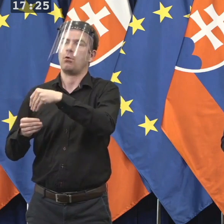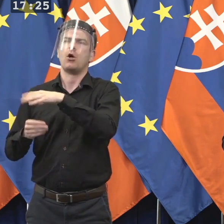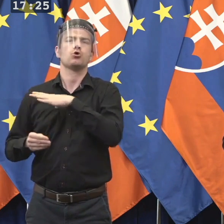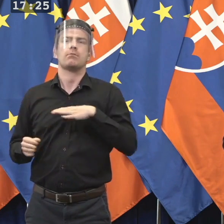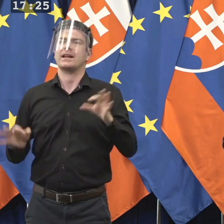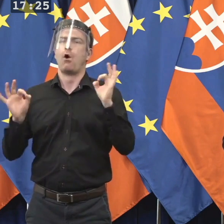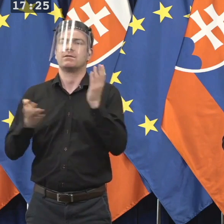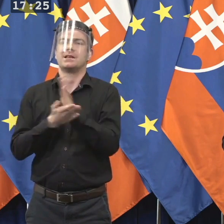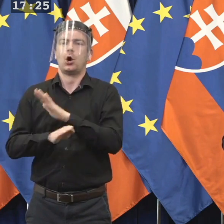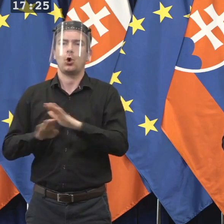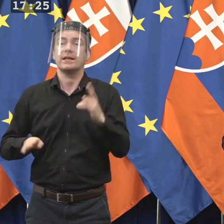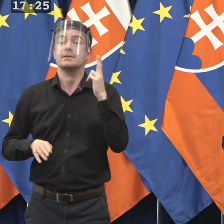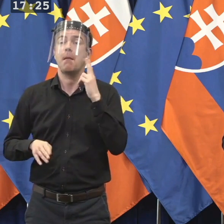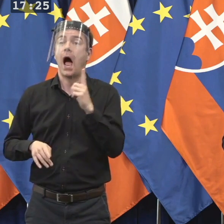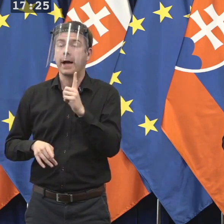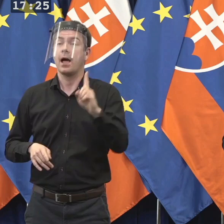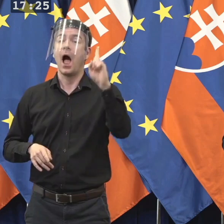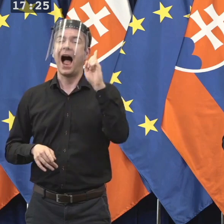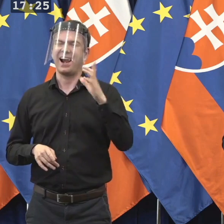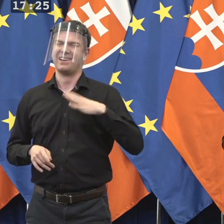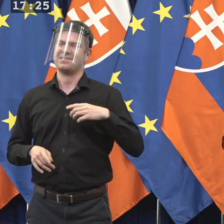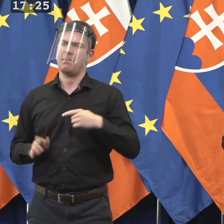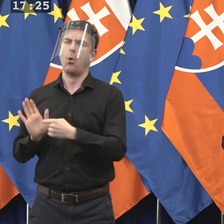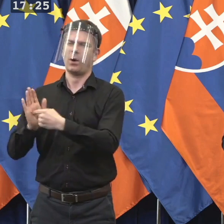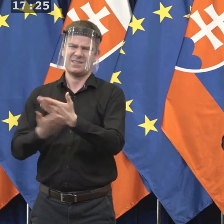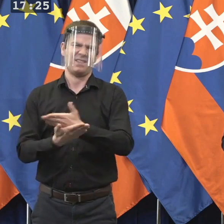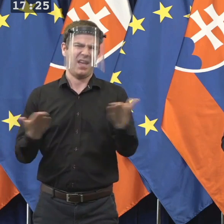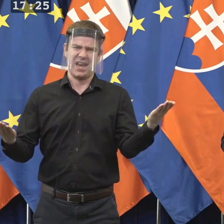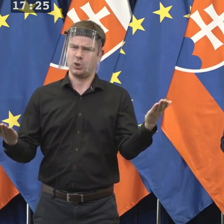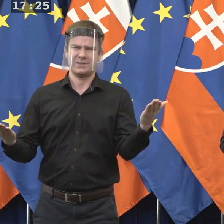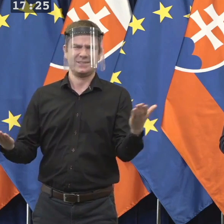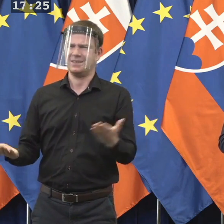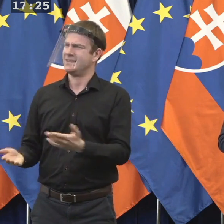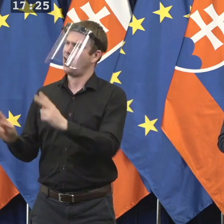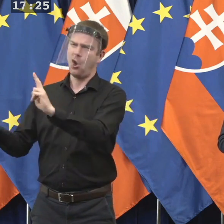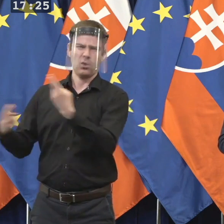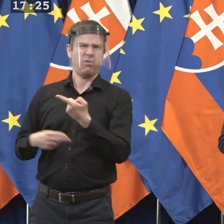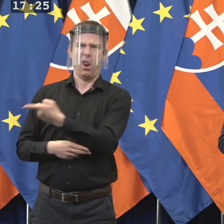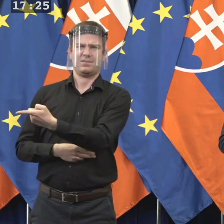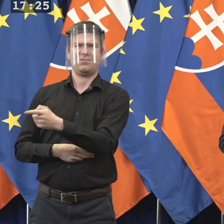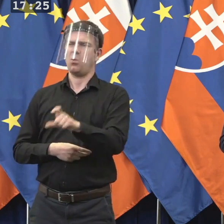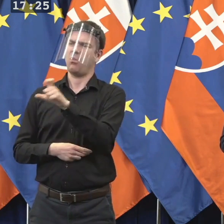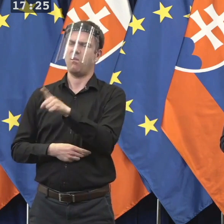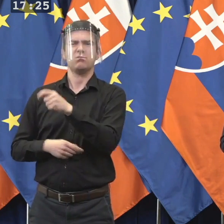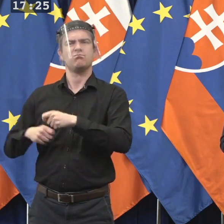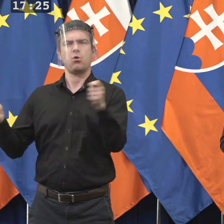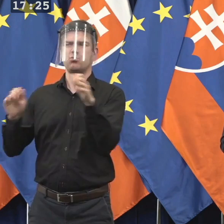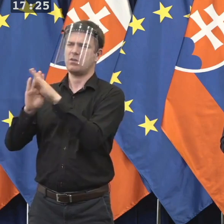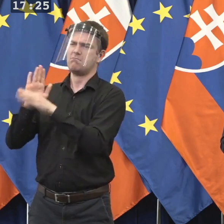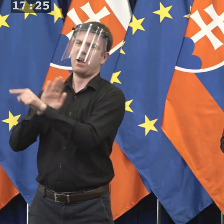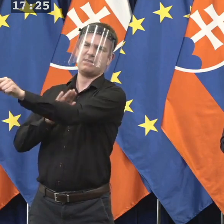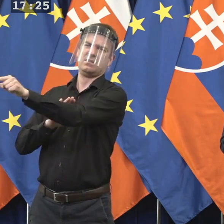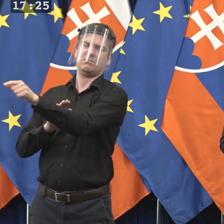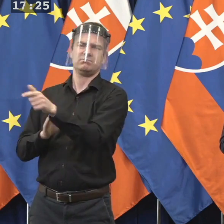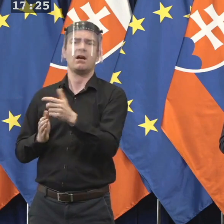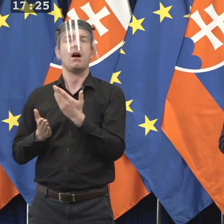Takže nám príde za dôležité, aby principiálne tento postoj zaznel. Takže my to nechceme nejakým spôsobom naťahovať, práve naopak. Chceme,